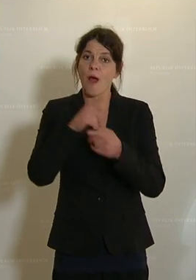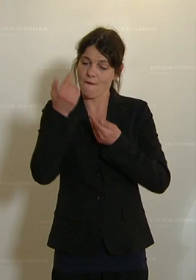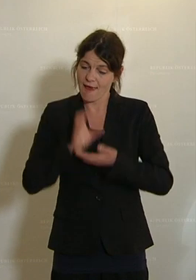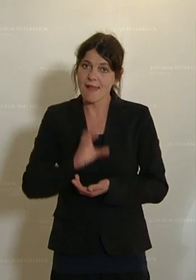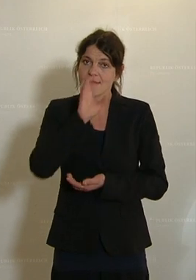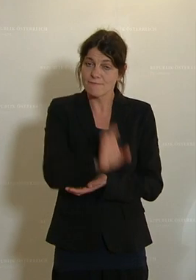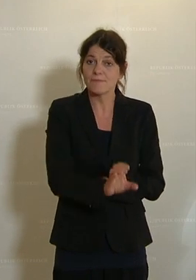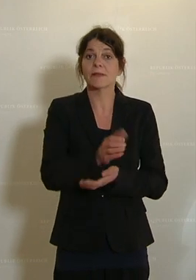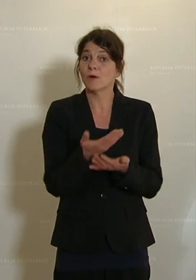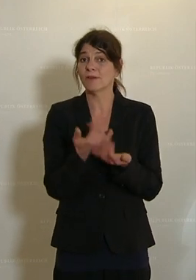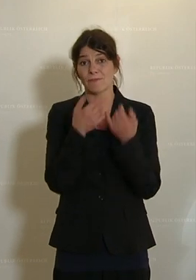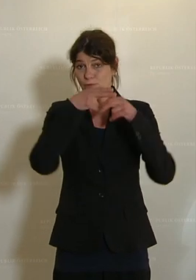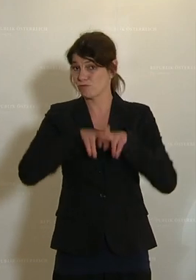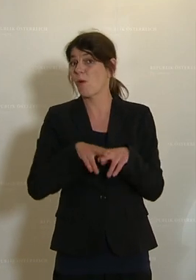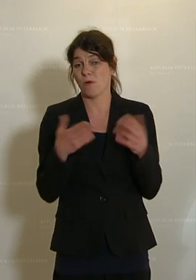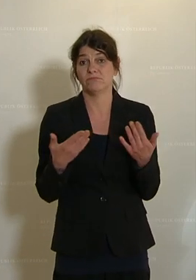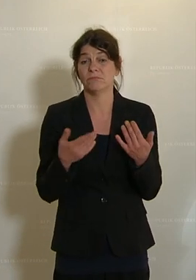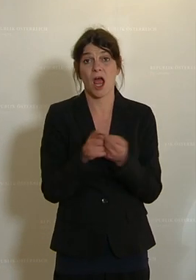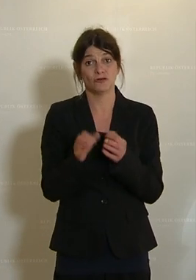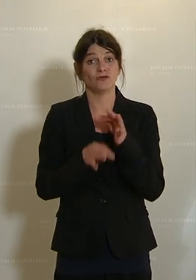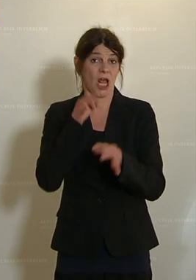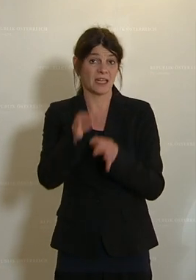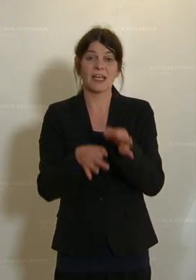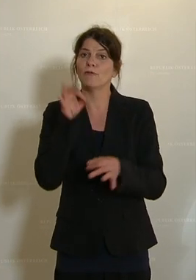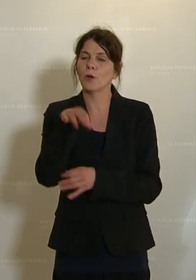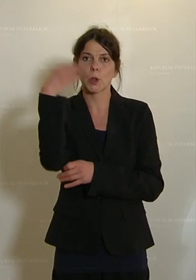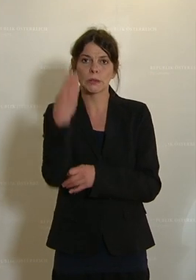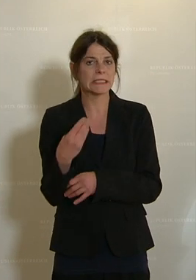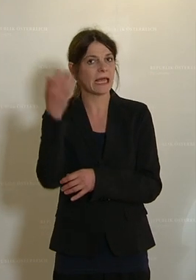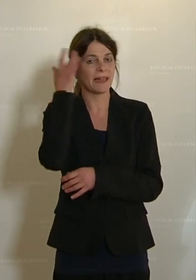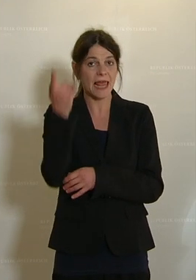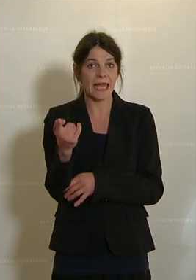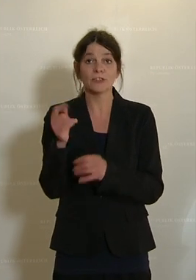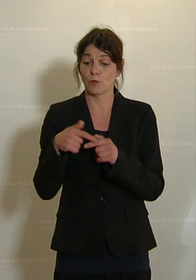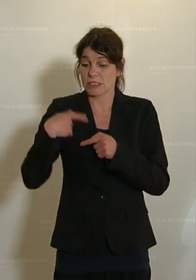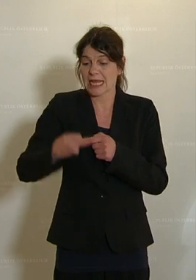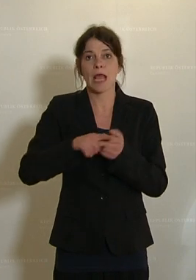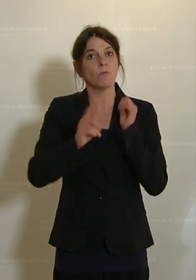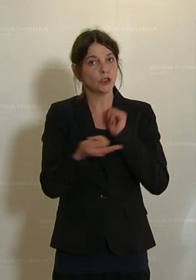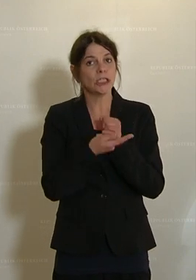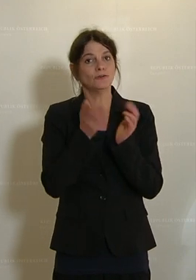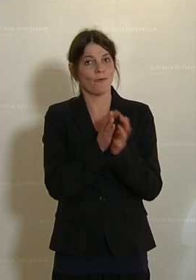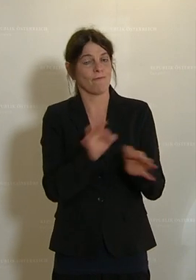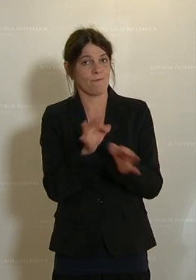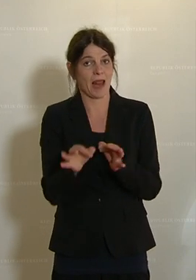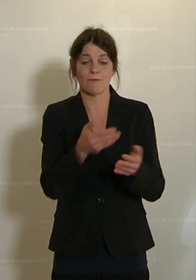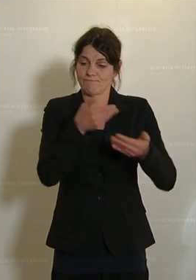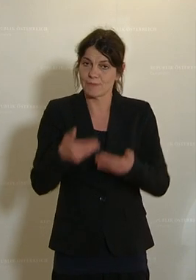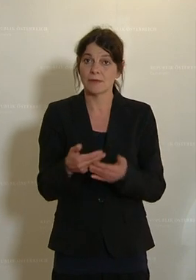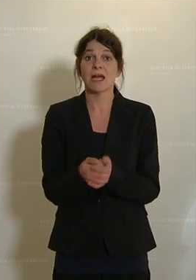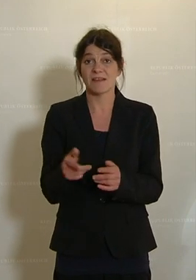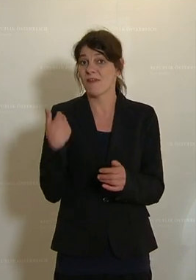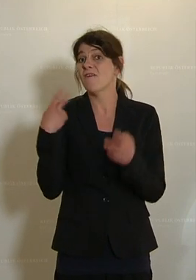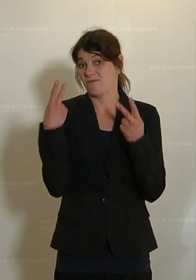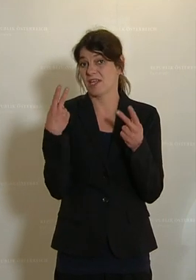auszustatten und wie versprochen die Strategie für künstliche Intelligenz für das nächste Budget vorzulegen. Das wird